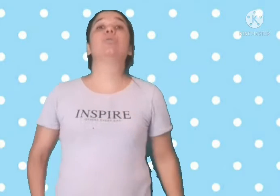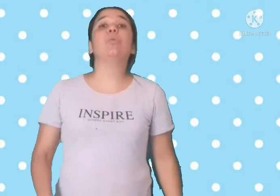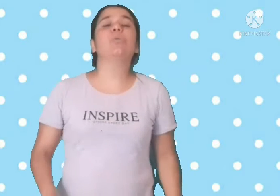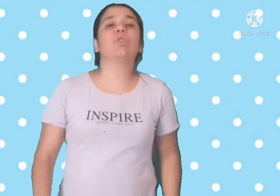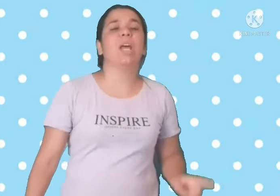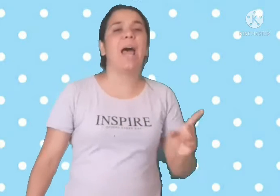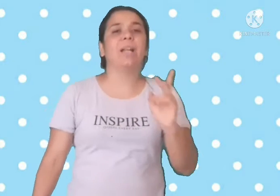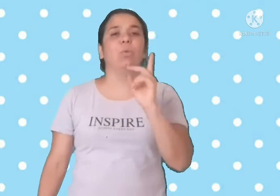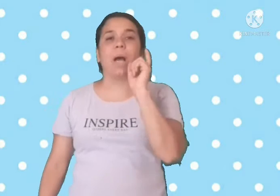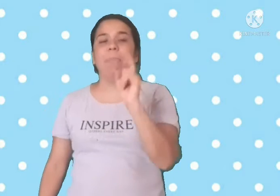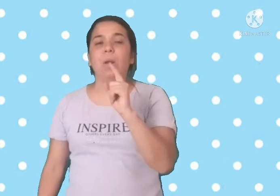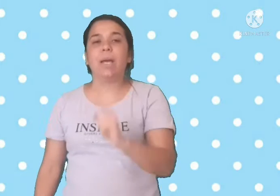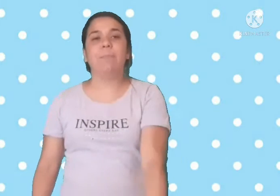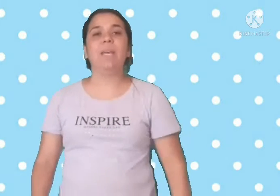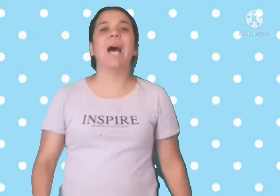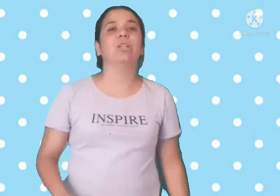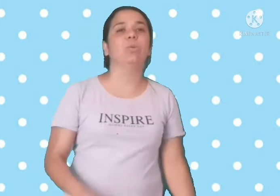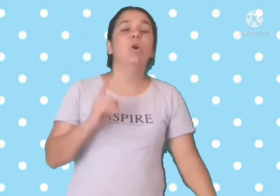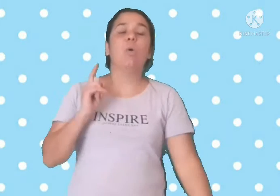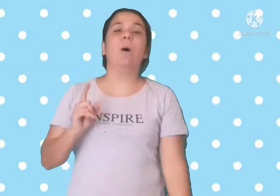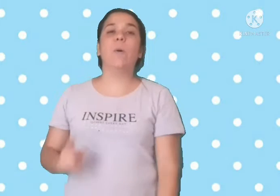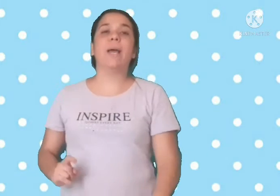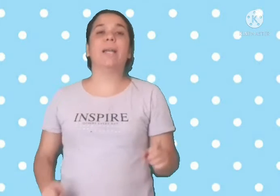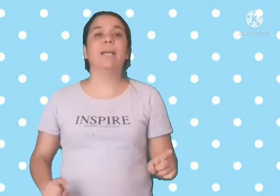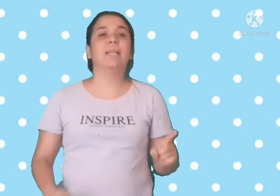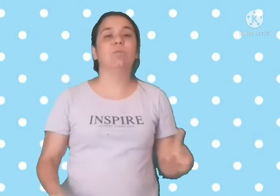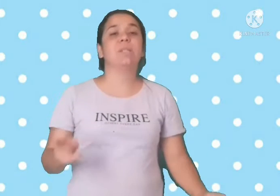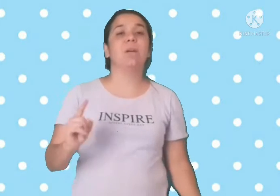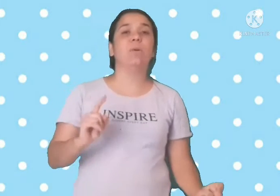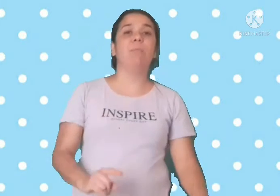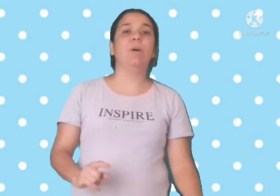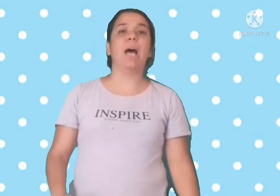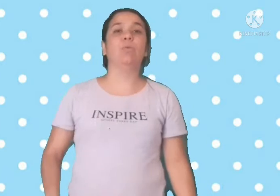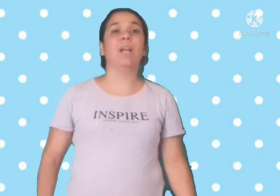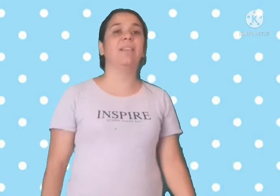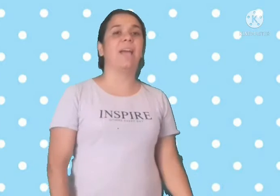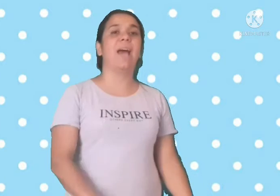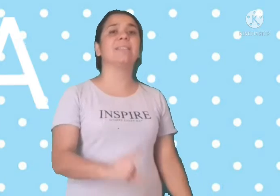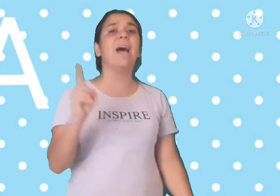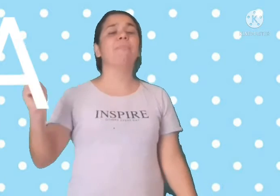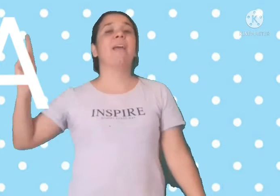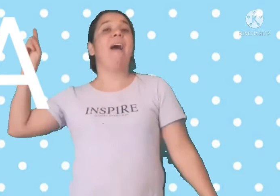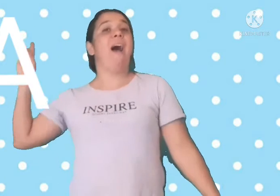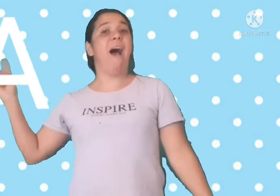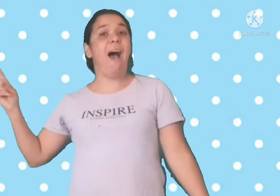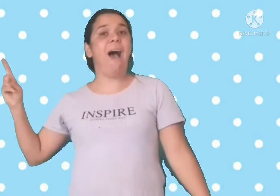Suco gelado, cabelo arrepiado. Qual é a letra do seu namorado? Que letra que é essa? A,